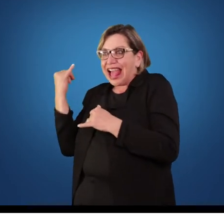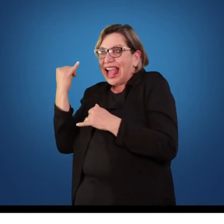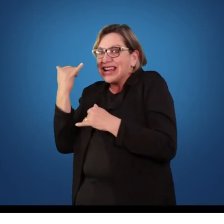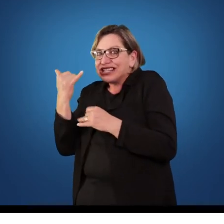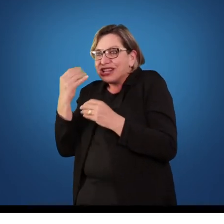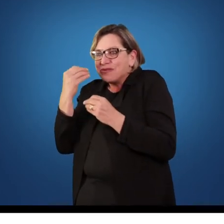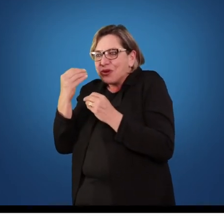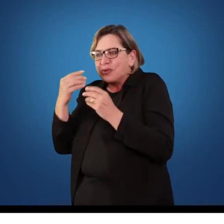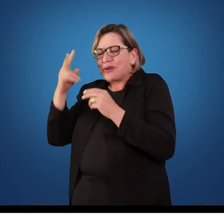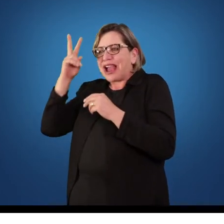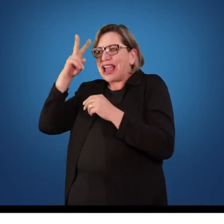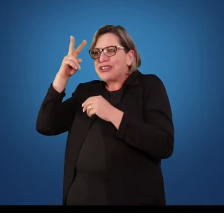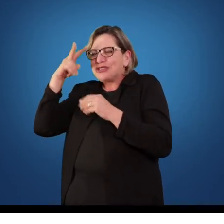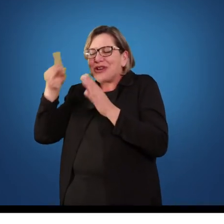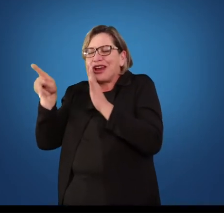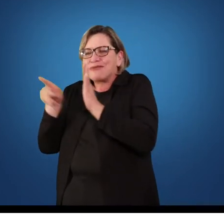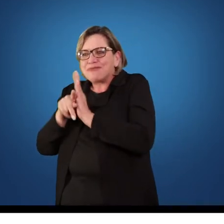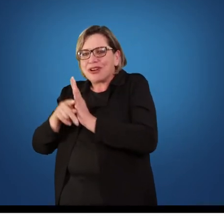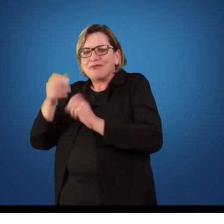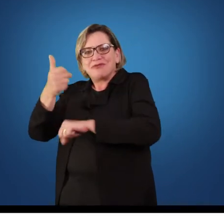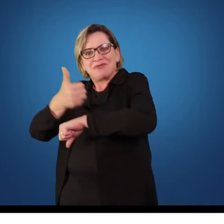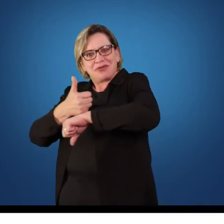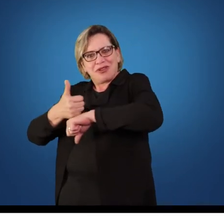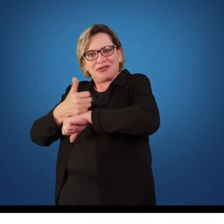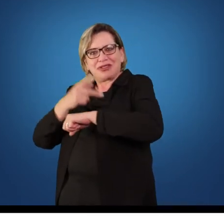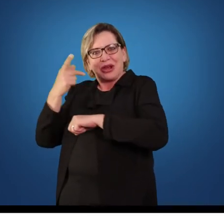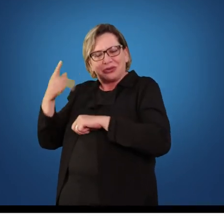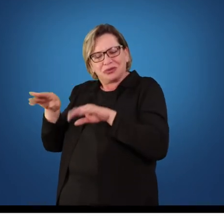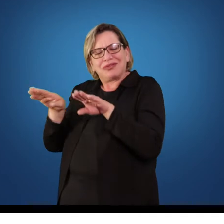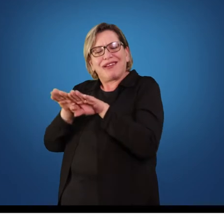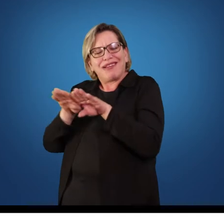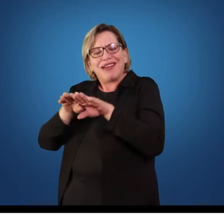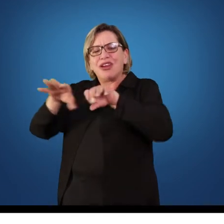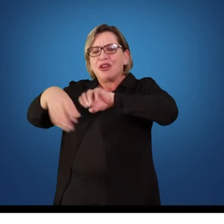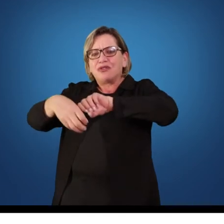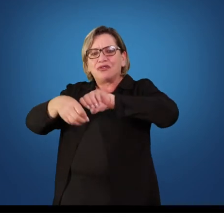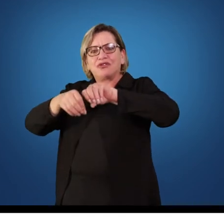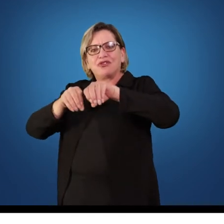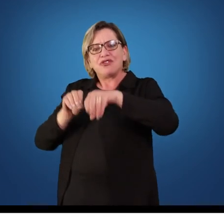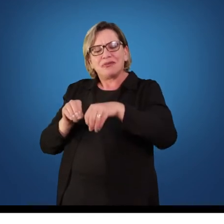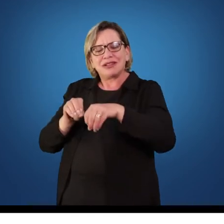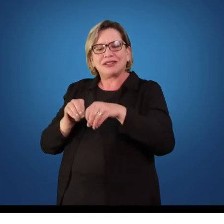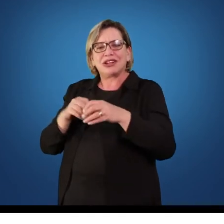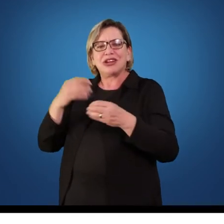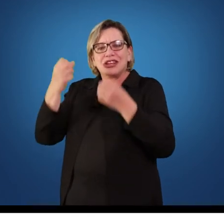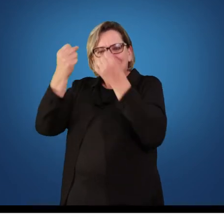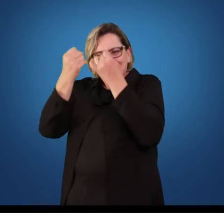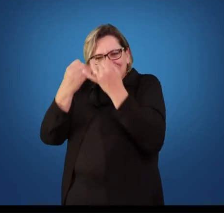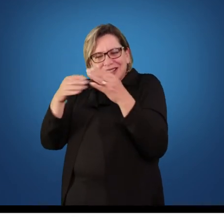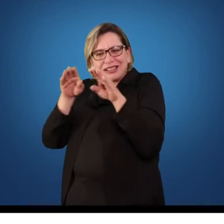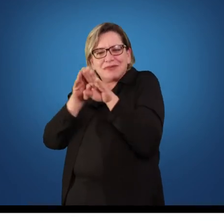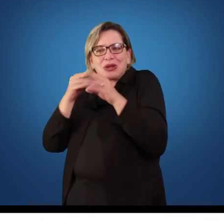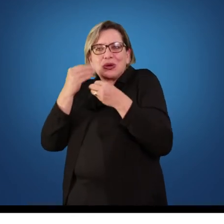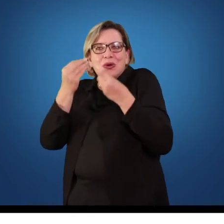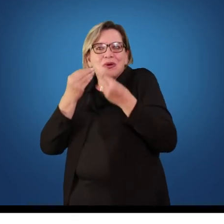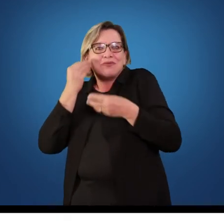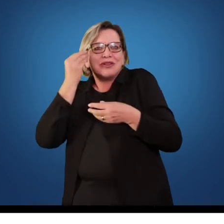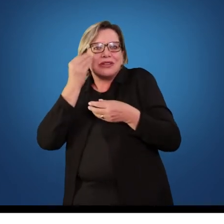trajetória docente e sua formação docente também e como que têm sido suas experiências como professor de educação